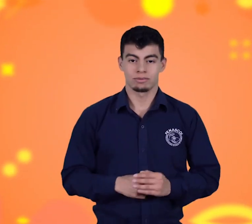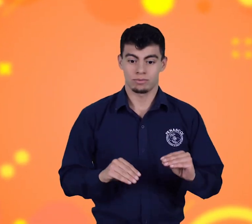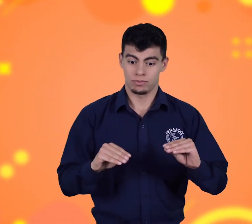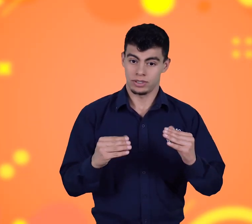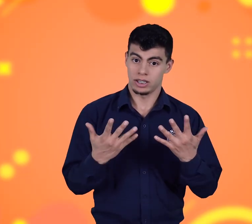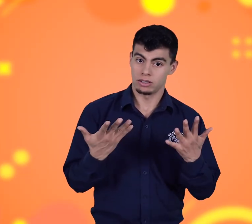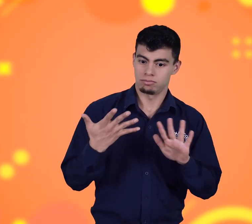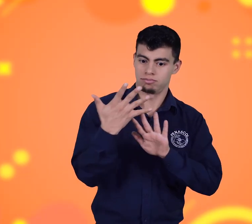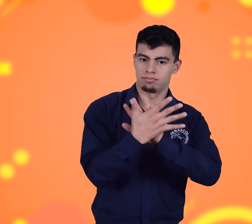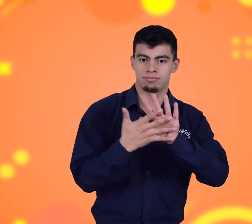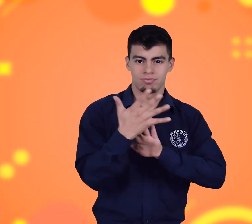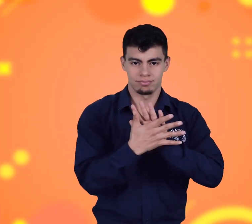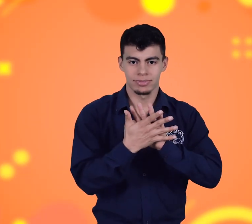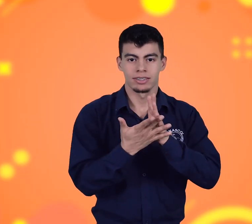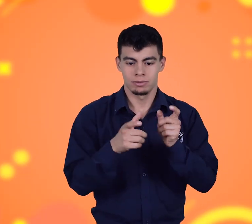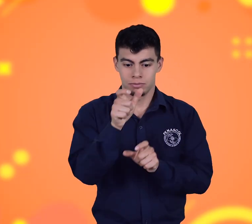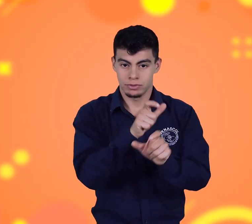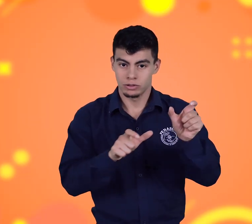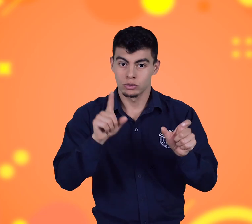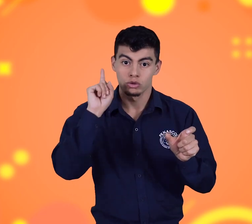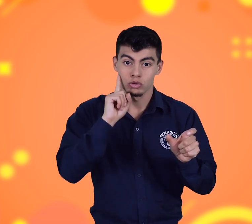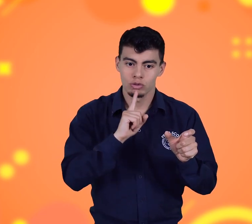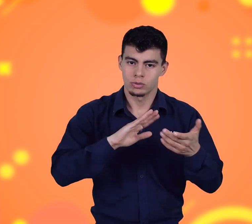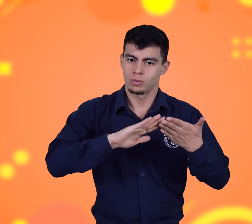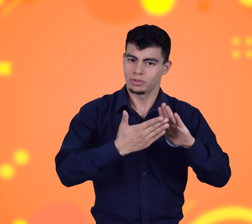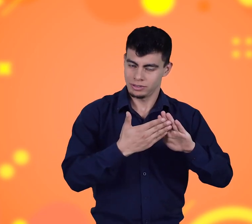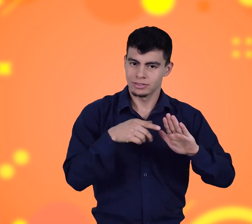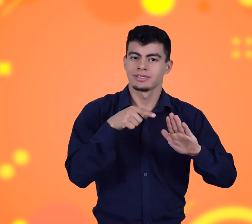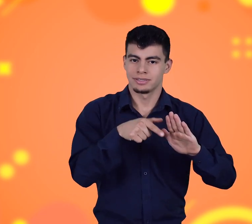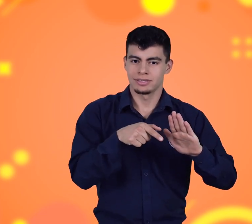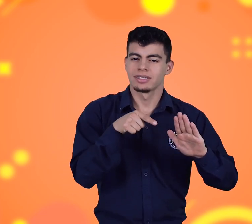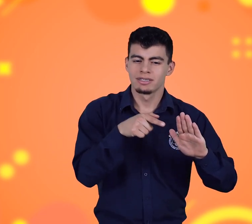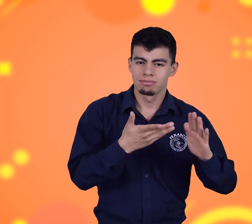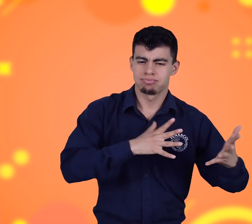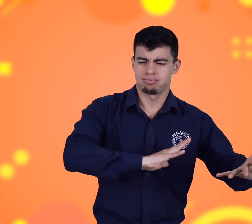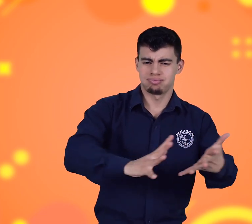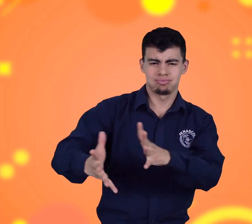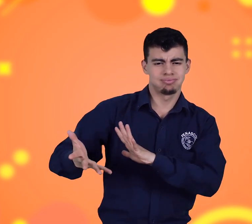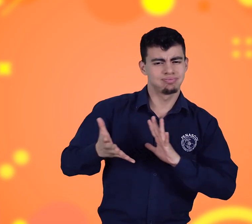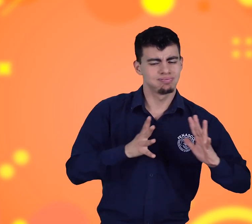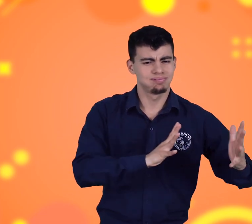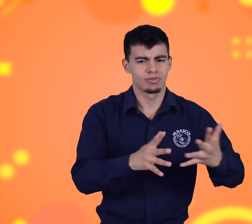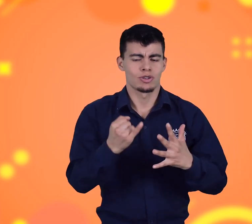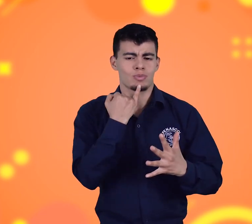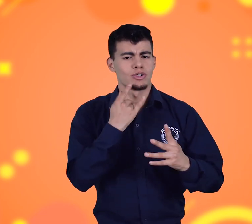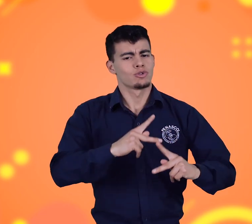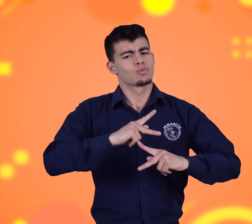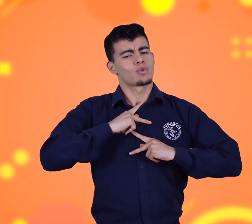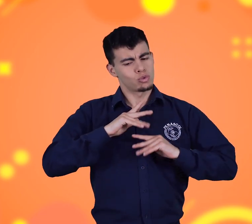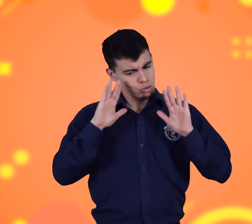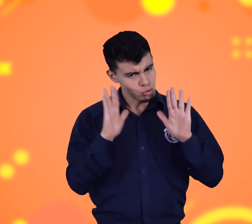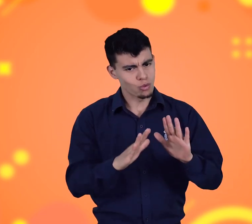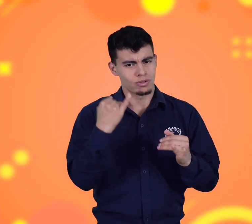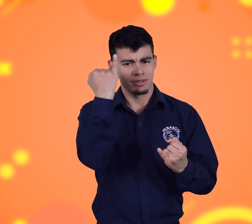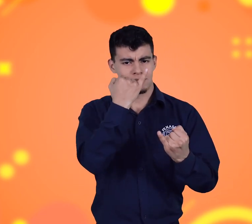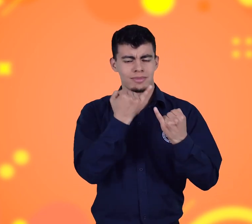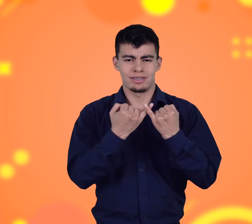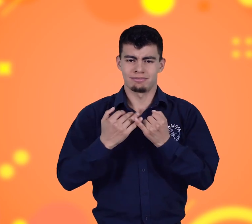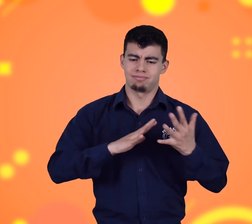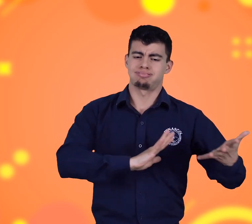Porque es valiosa. Esta lengua es utilizada por la comunidad sorda. Es parte de su patrimonio e identidad, por lo que es